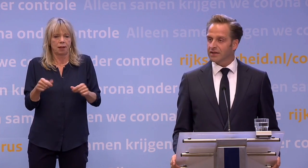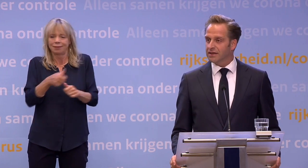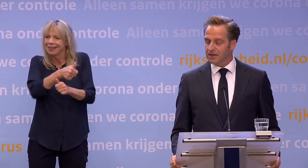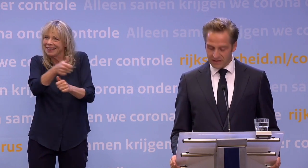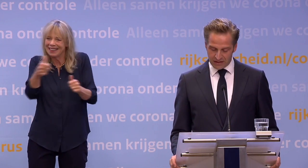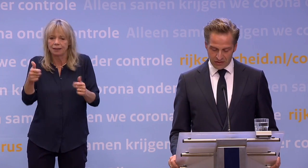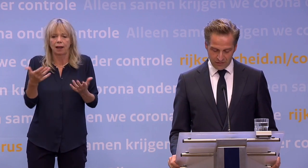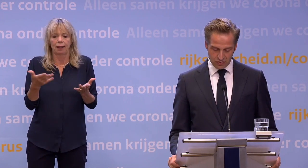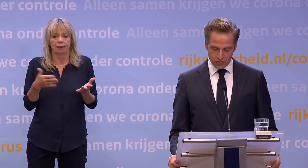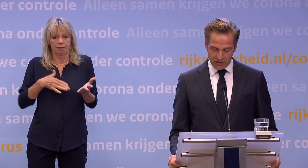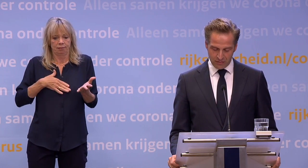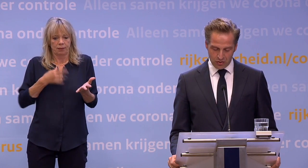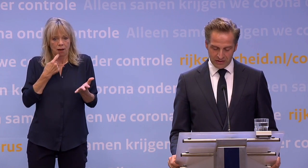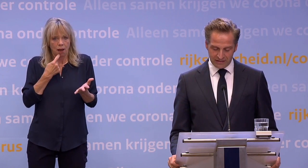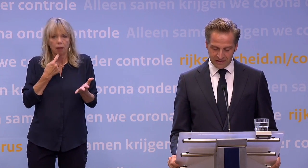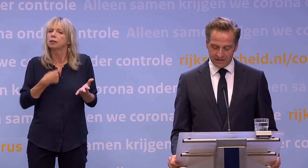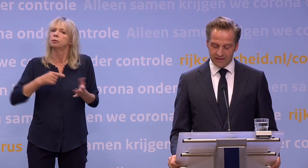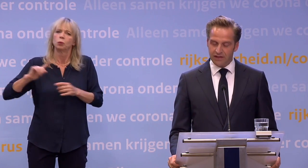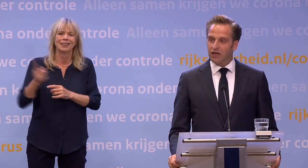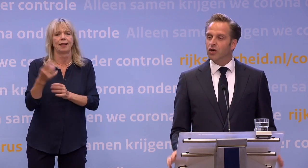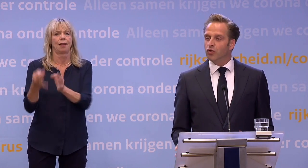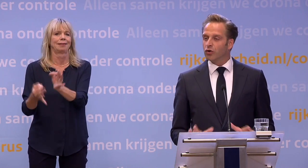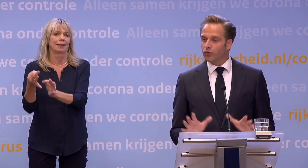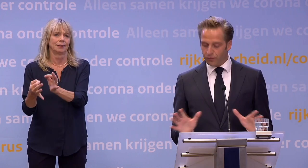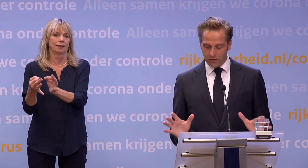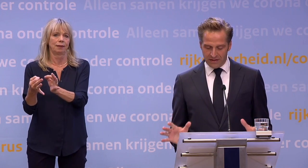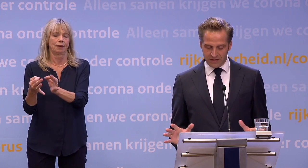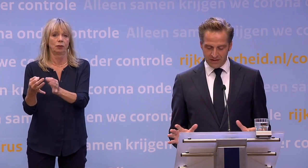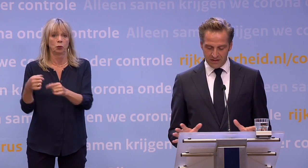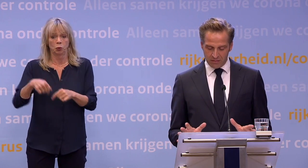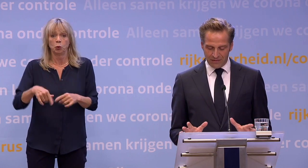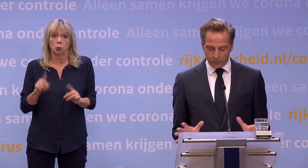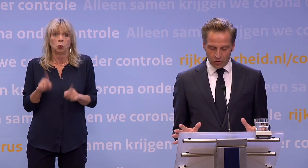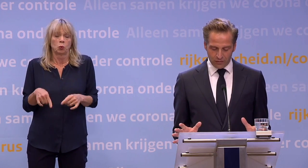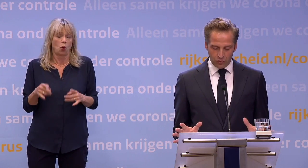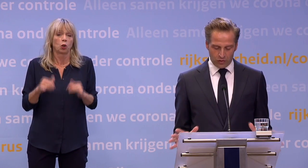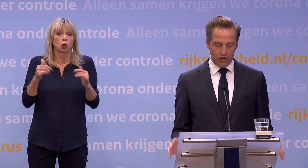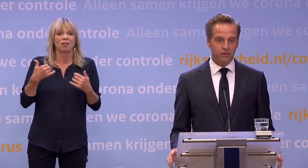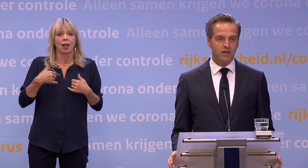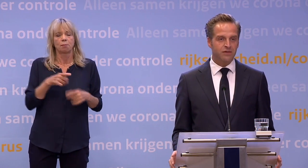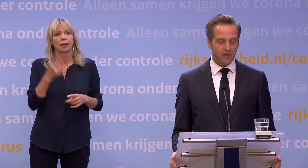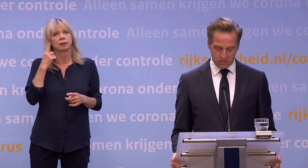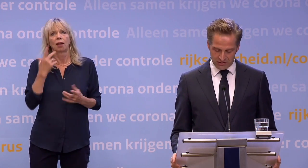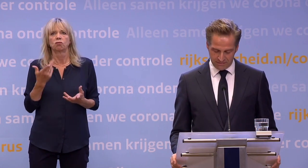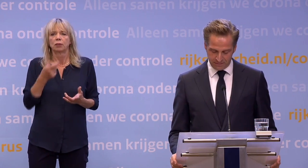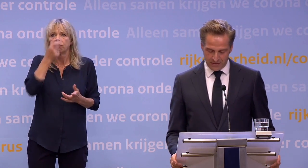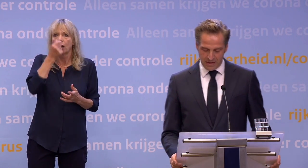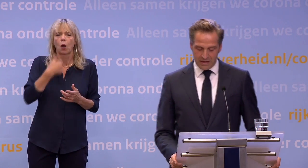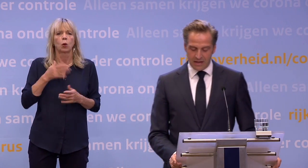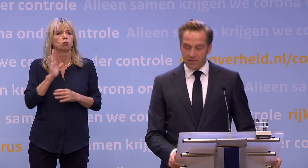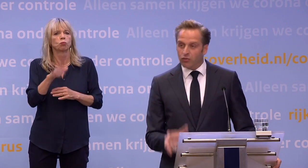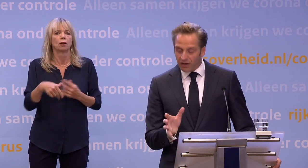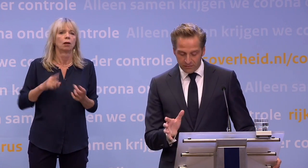met klachten zich gewoon zo snel mogelijk laat testen. ...nog te veel mensen blijven toch gewoon doorlopen als ze verkouder zijn.